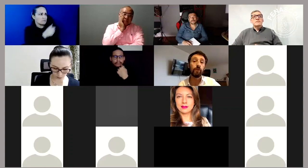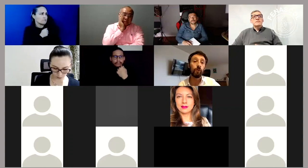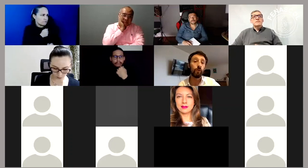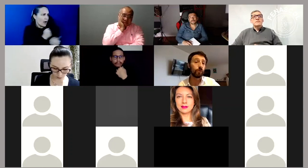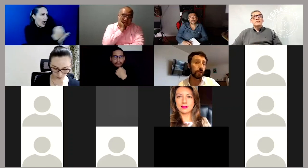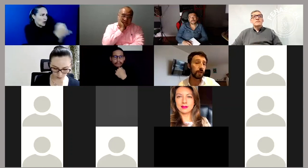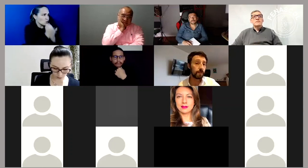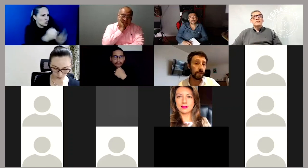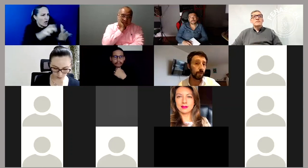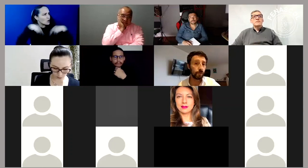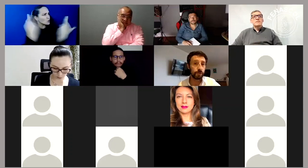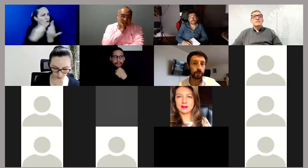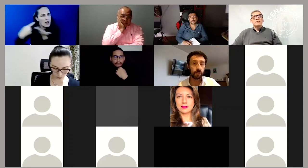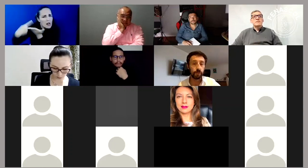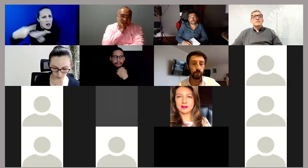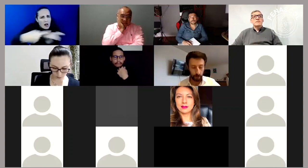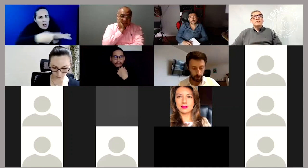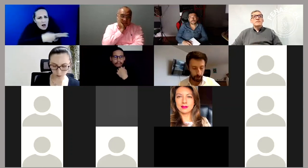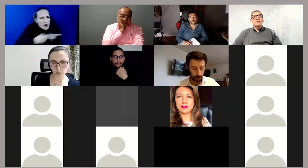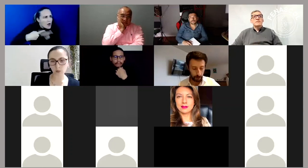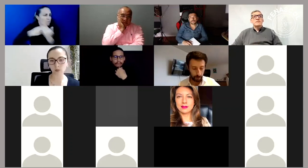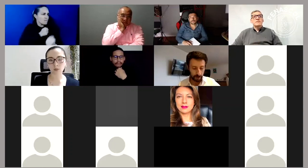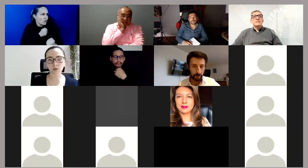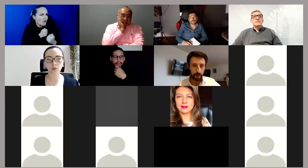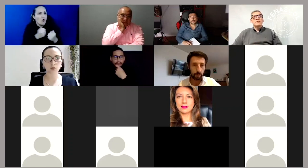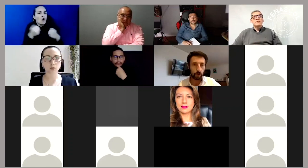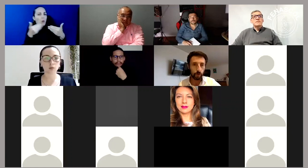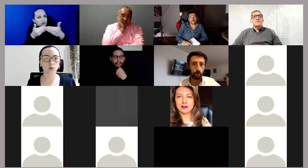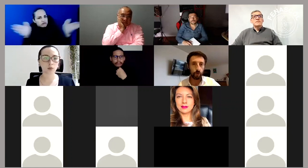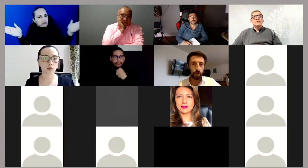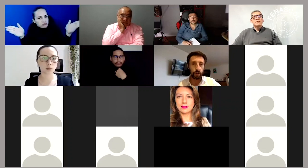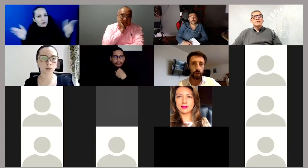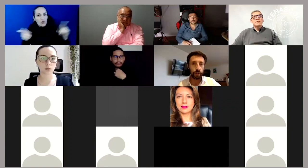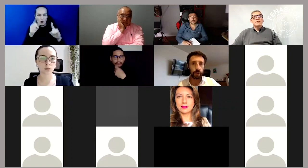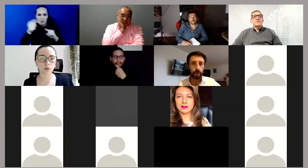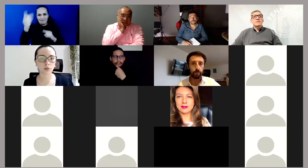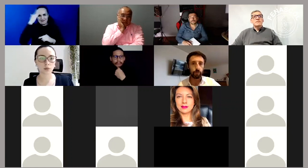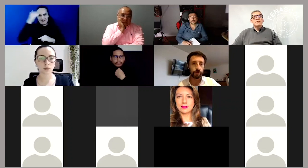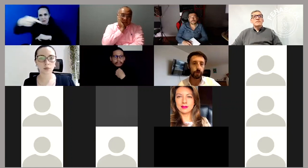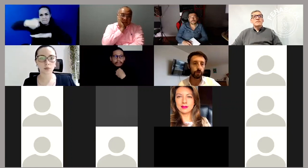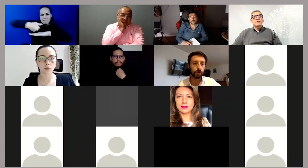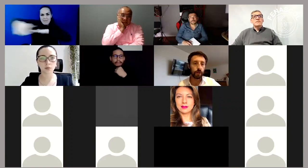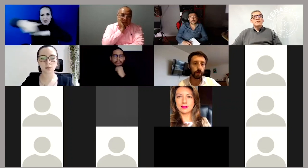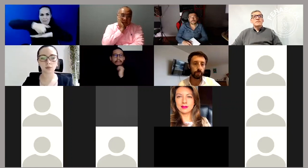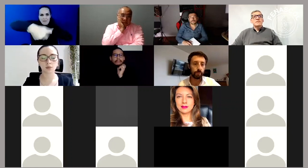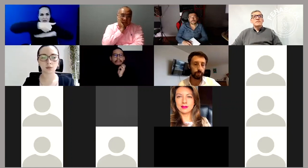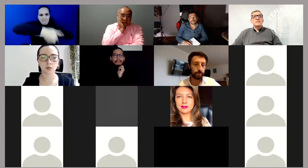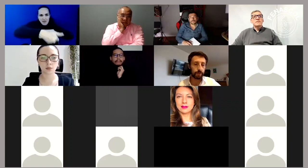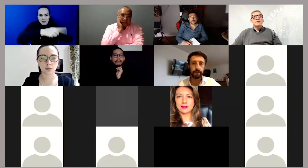trabajo para ver cómo continuamos, entendiendo lo que ustedes han venido solicitando y, pues, también un poco